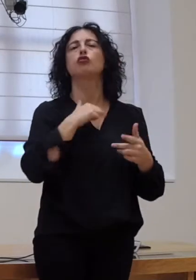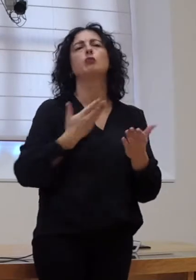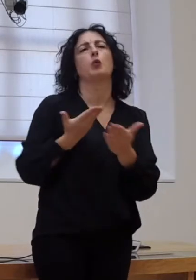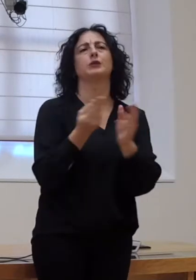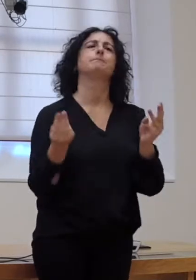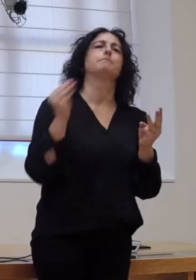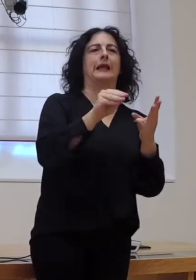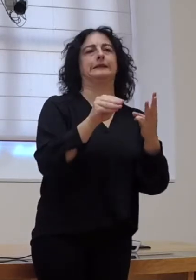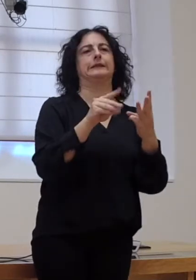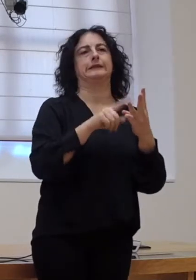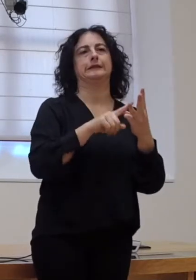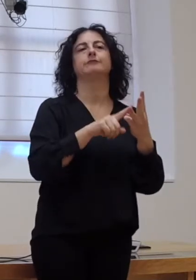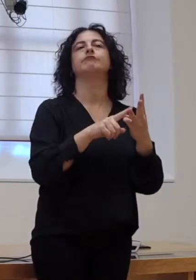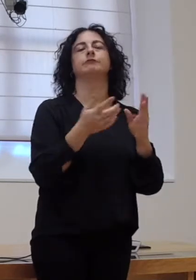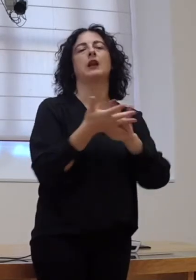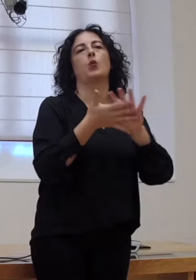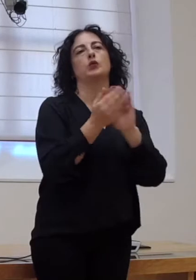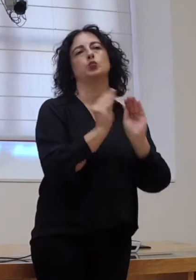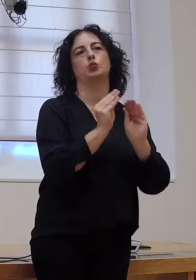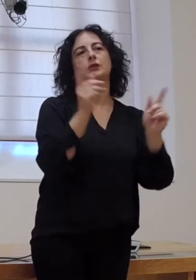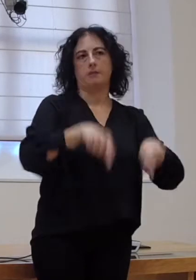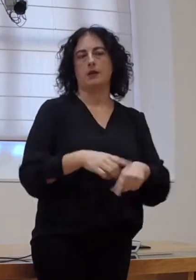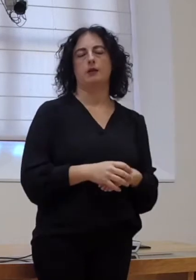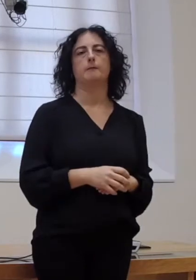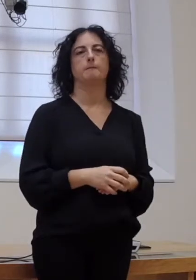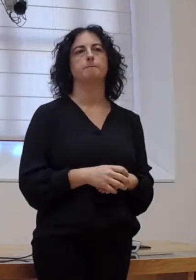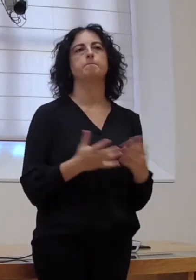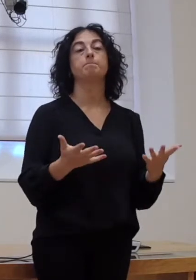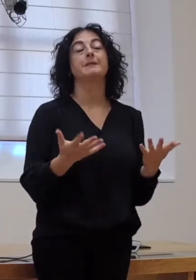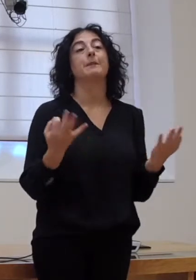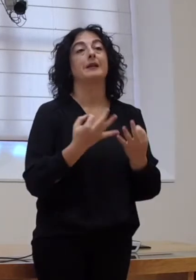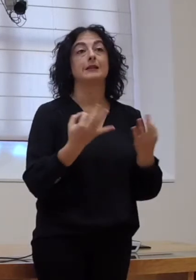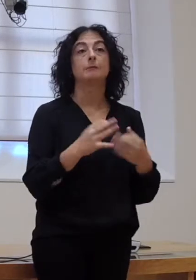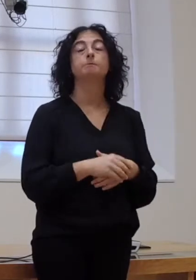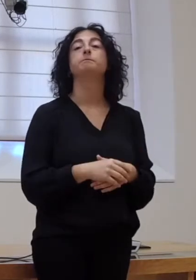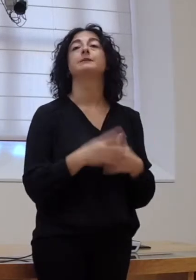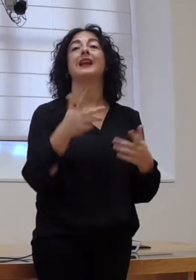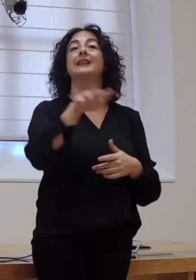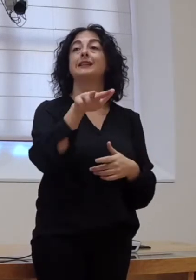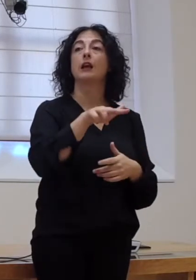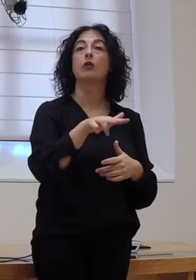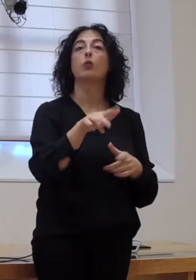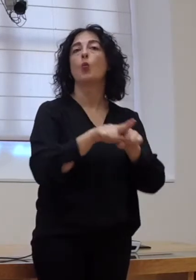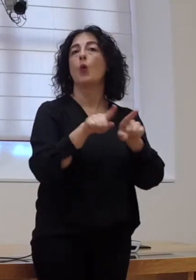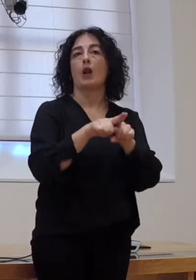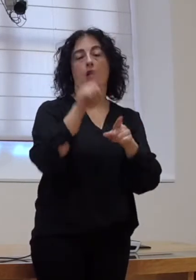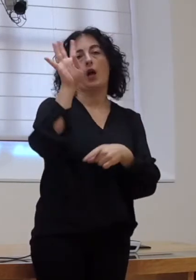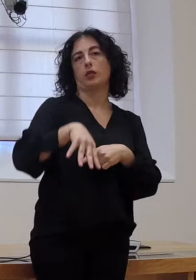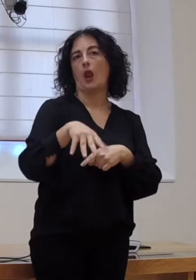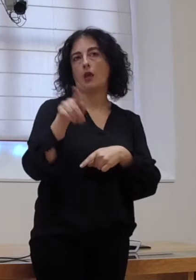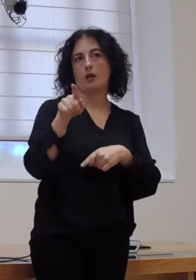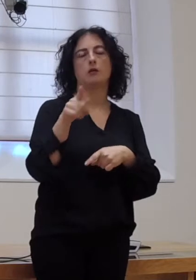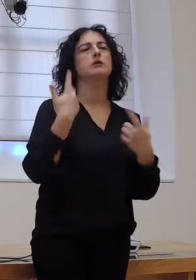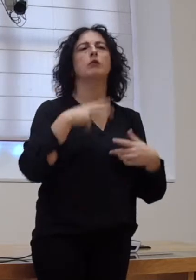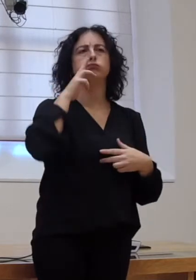é que señan tamén as súas respectivas línguas de signos. Sucede que o castelán, igual que o catalán, pois, xa